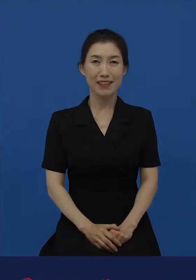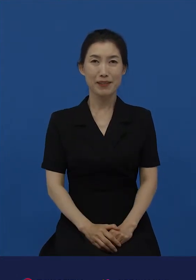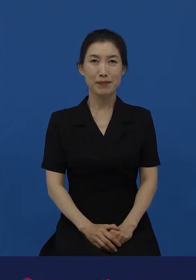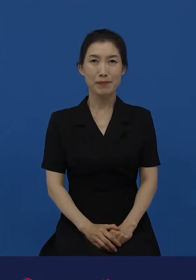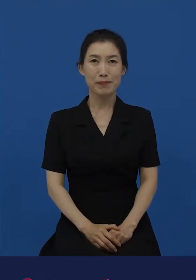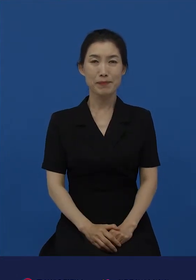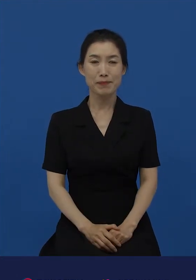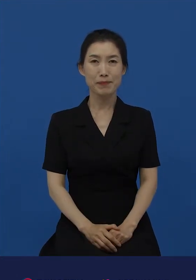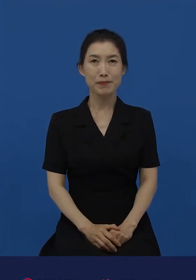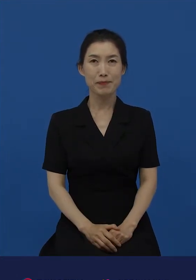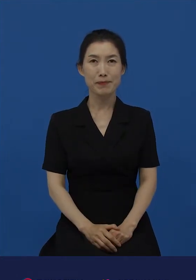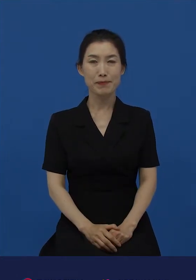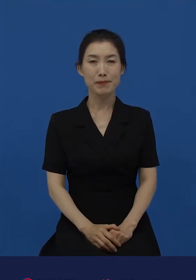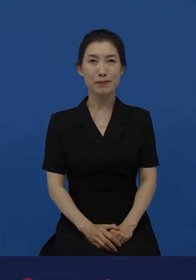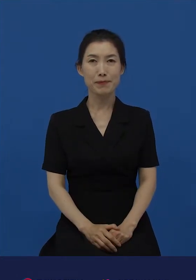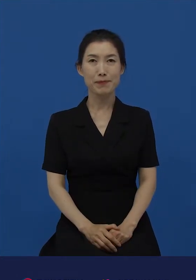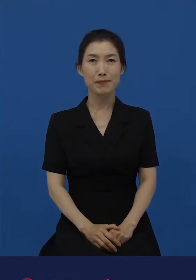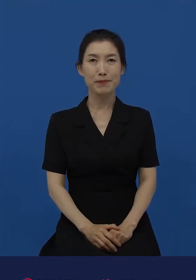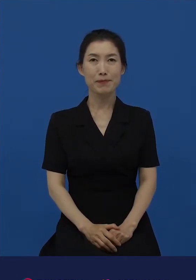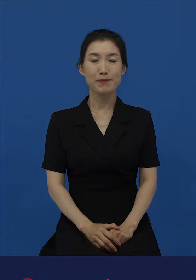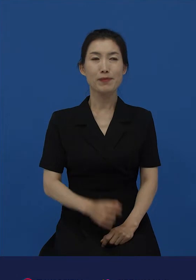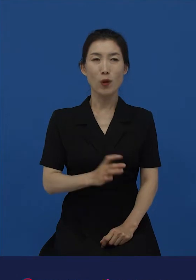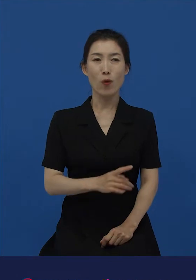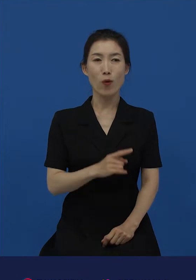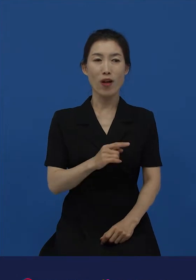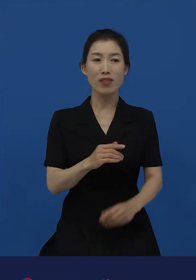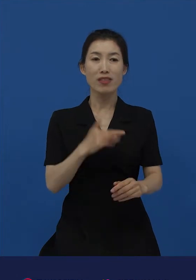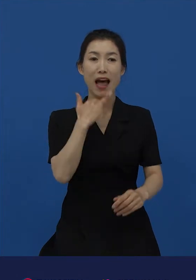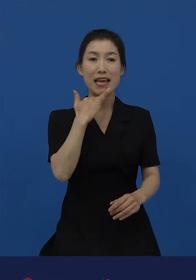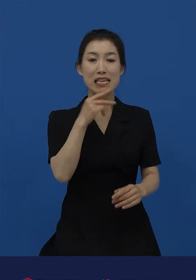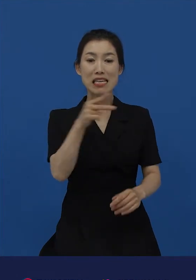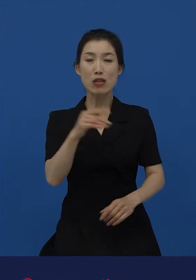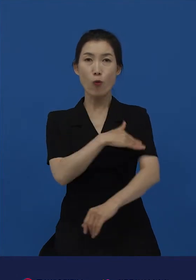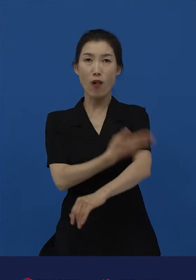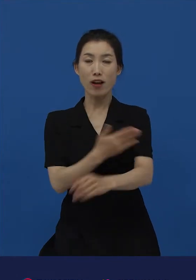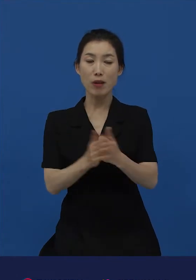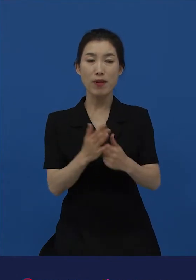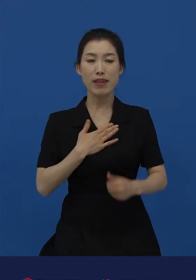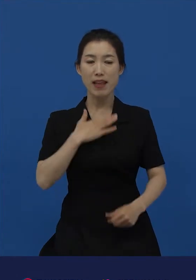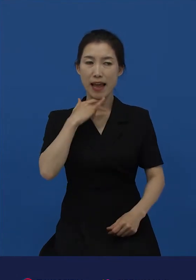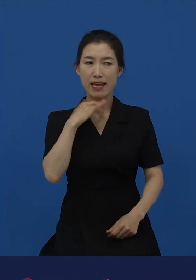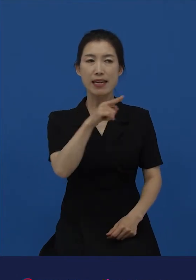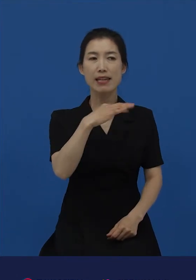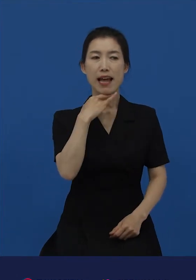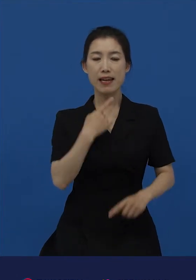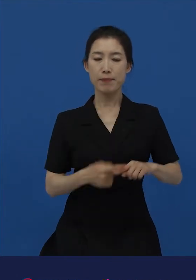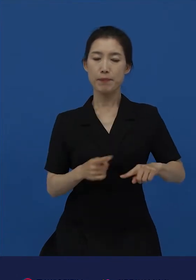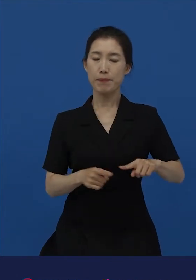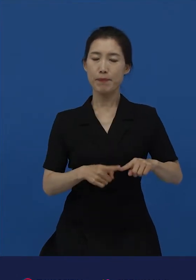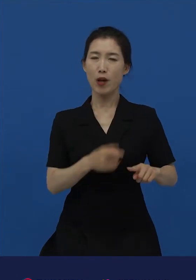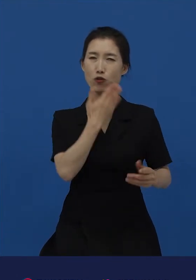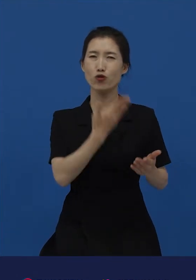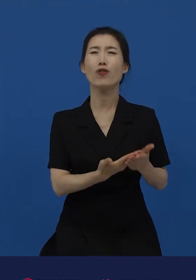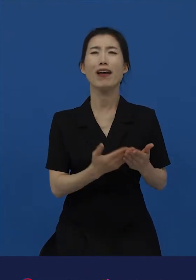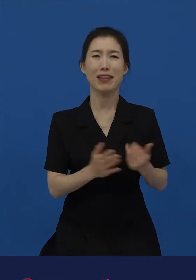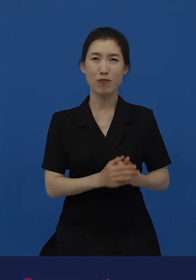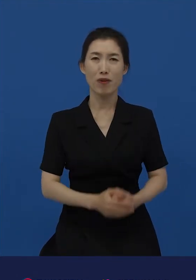그리고 상대의 나이에 그리고 나의 나이에 민감할 수밖에 없습니다. 그렇다면 우리는 왜 이토록